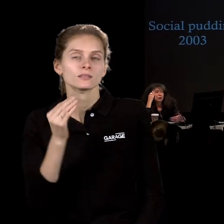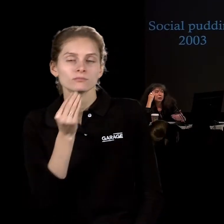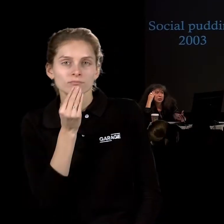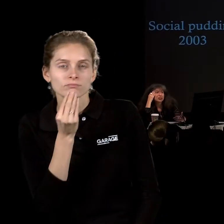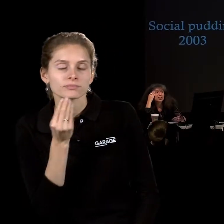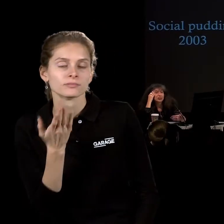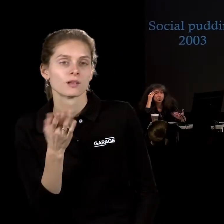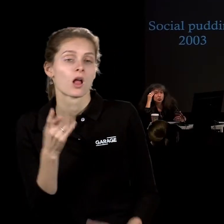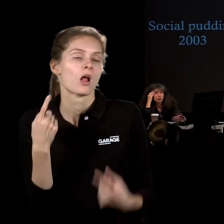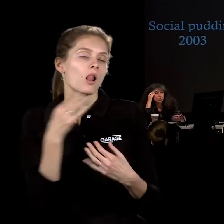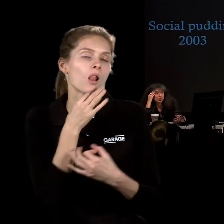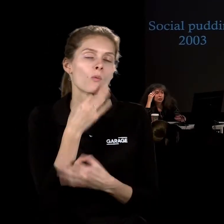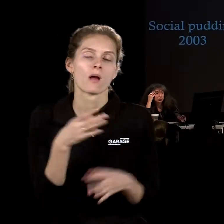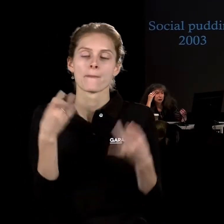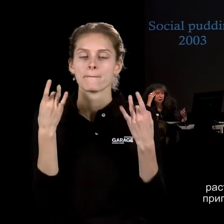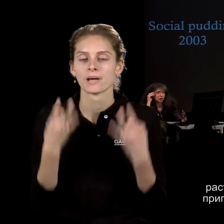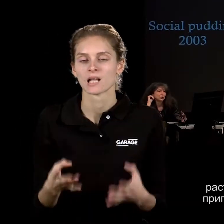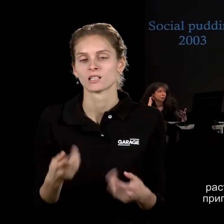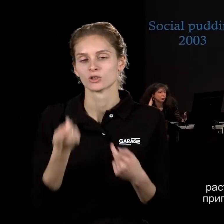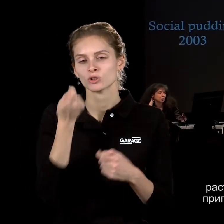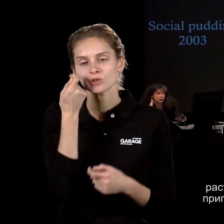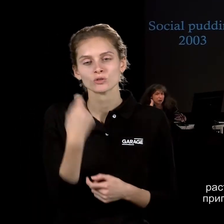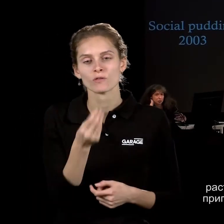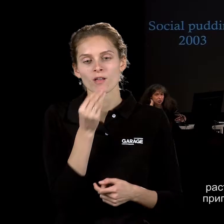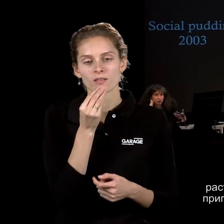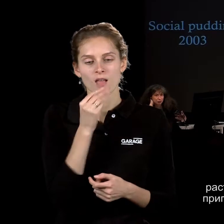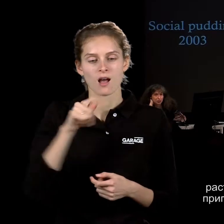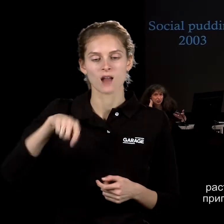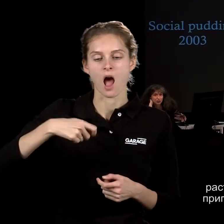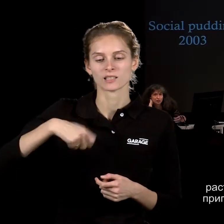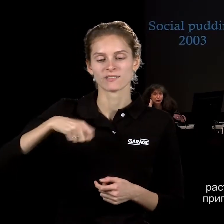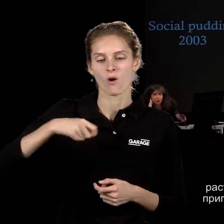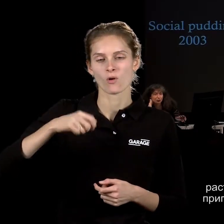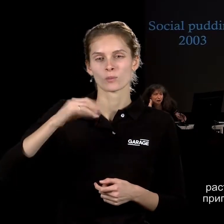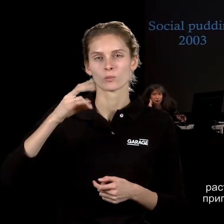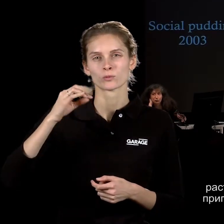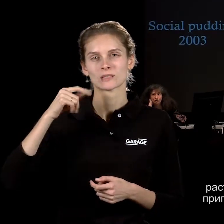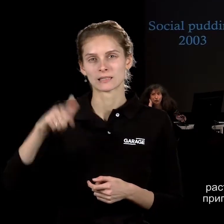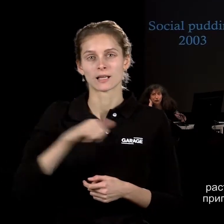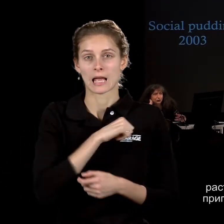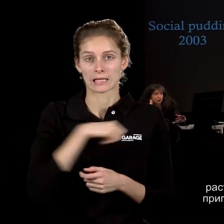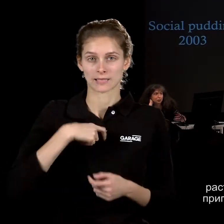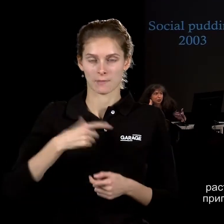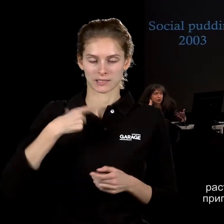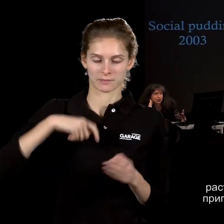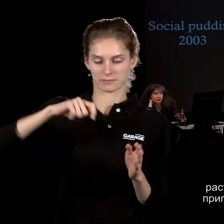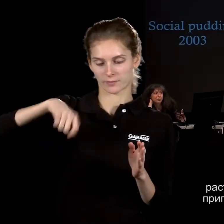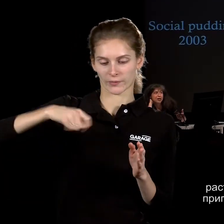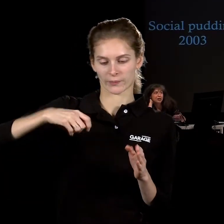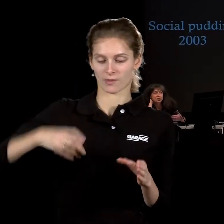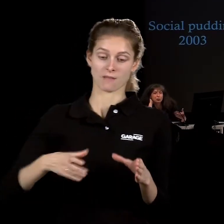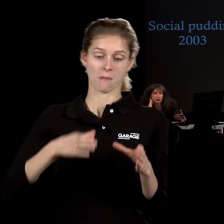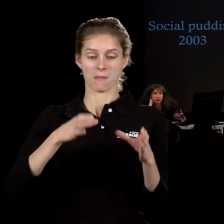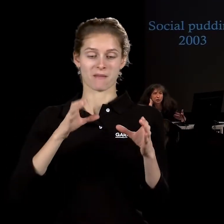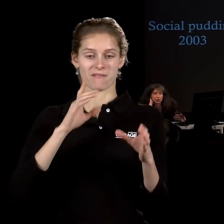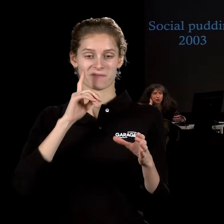простая дешёвая еда, вот эти самые растворимые пудинги, которые каждому предлагается приготовить самому себе в выставочном пространстве.